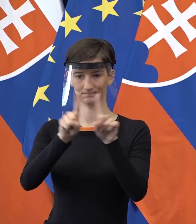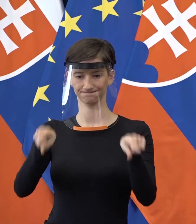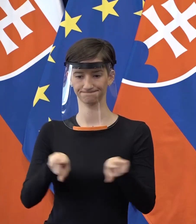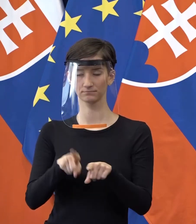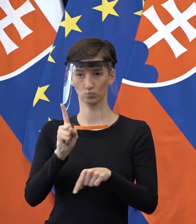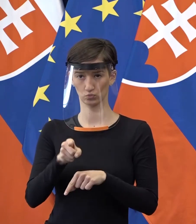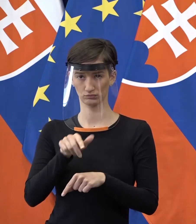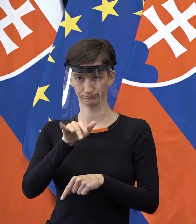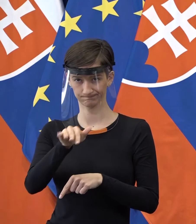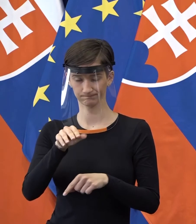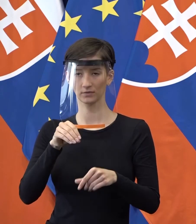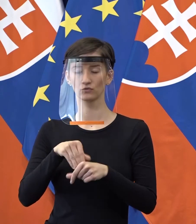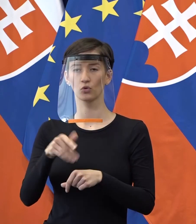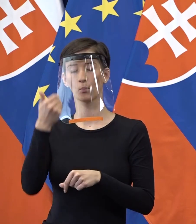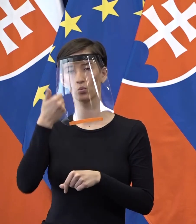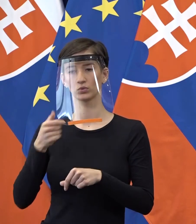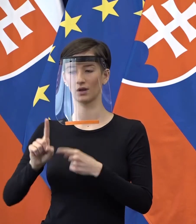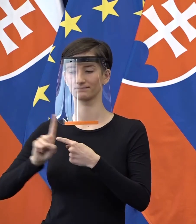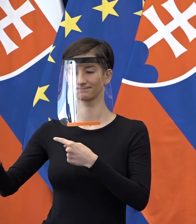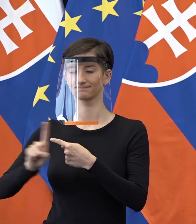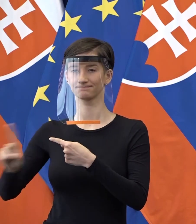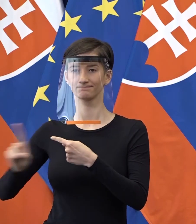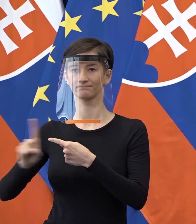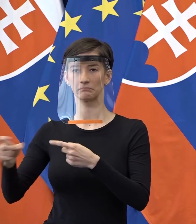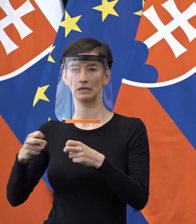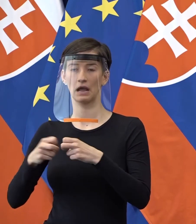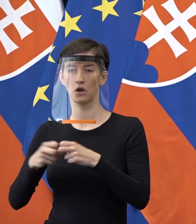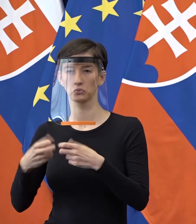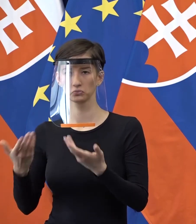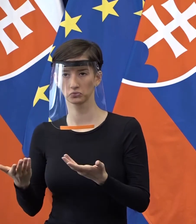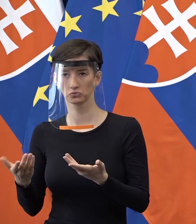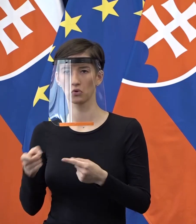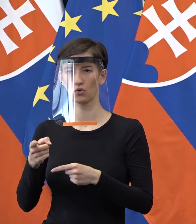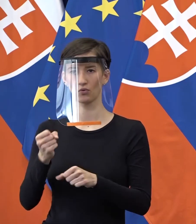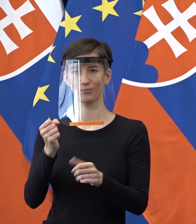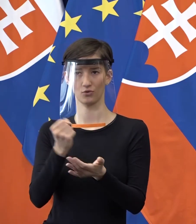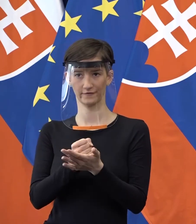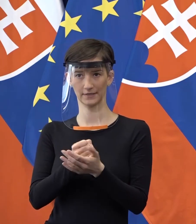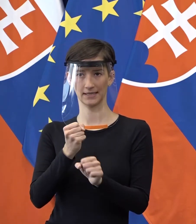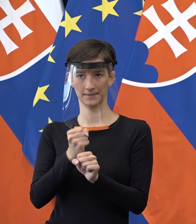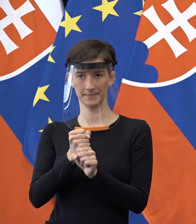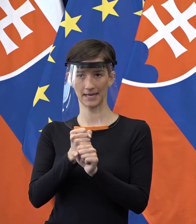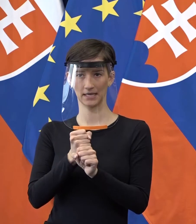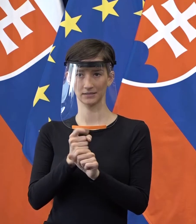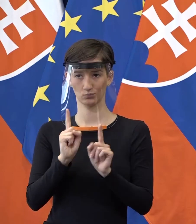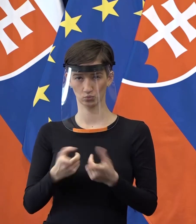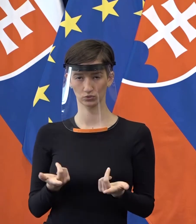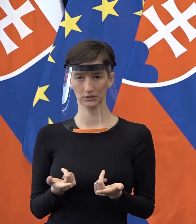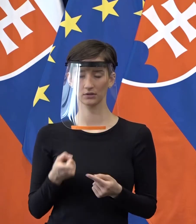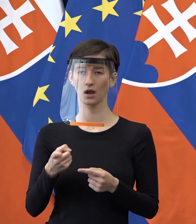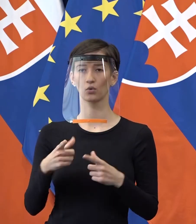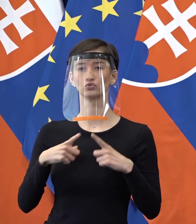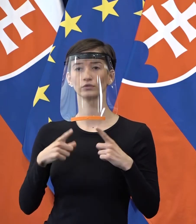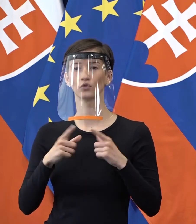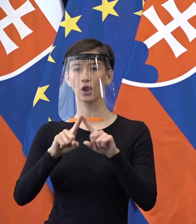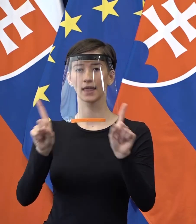potvrdenie, ktorým hodnoverne preukážete to, že idete niekam pracovne, buď nejaké potvrdenie, živnostenský list.